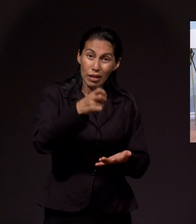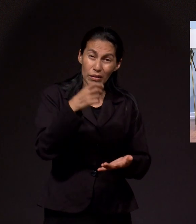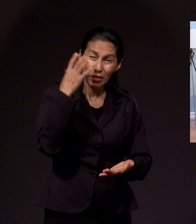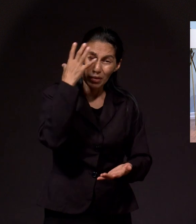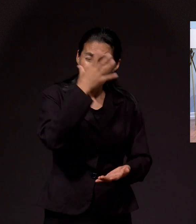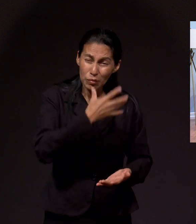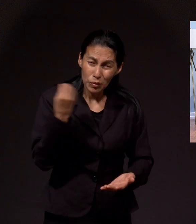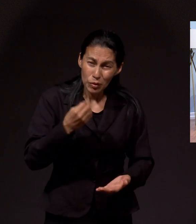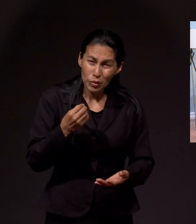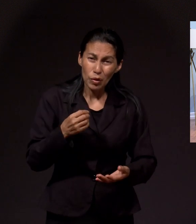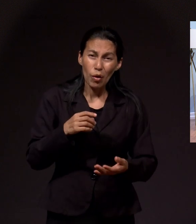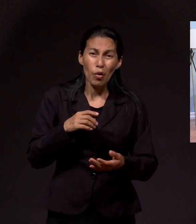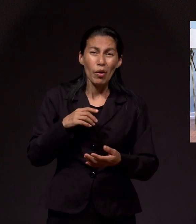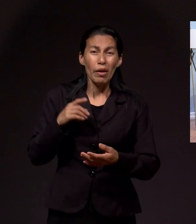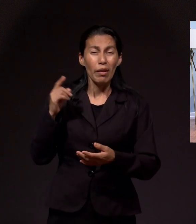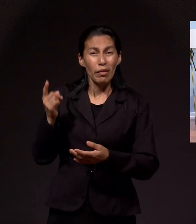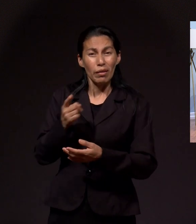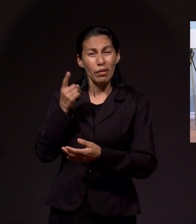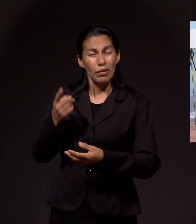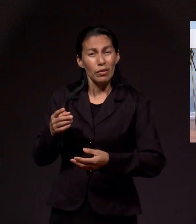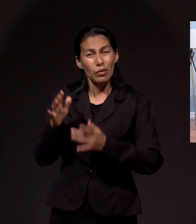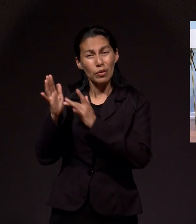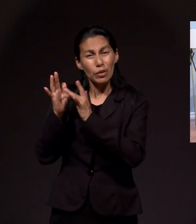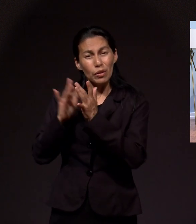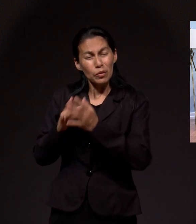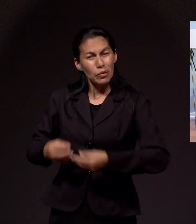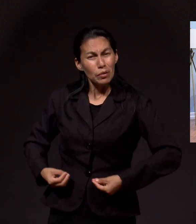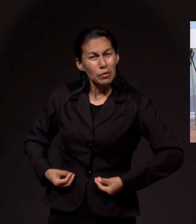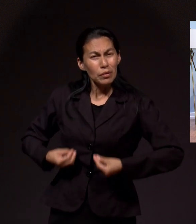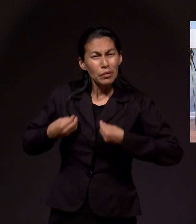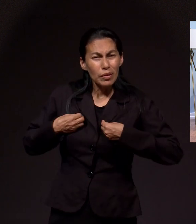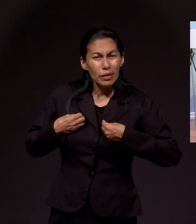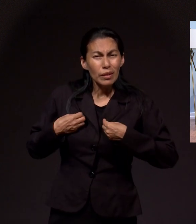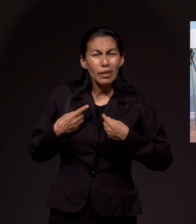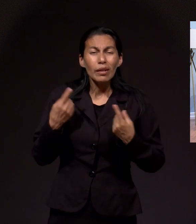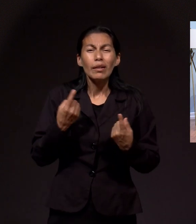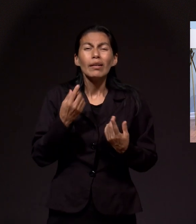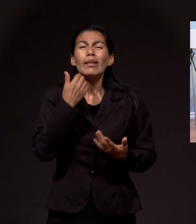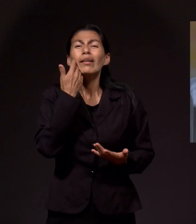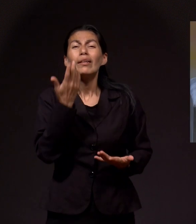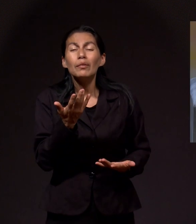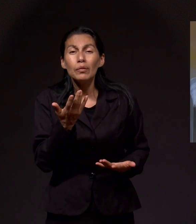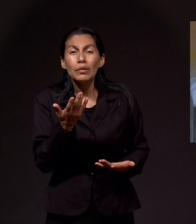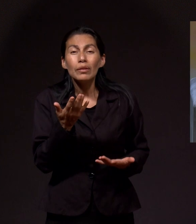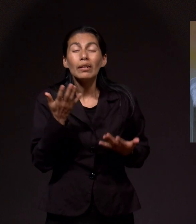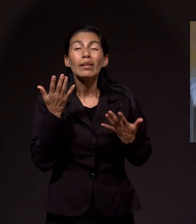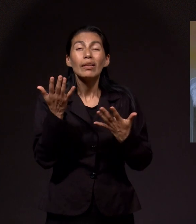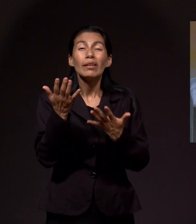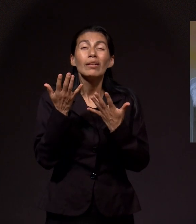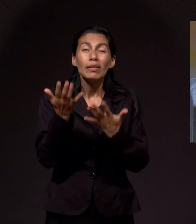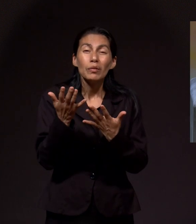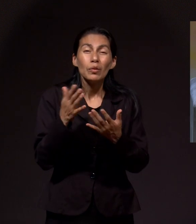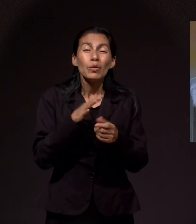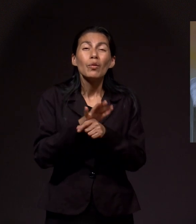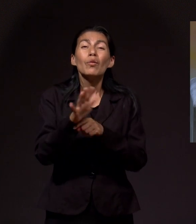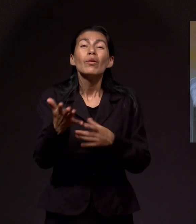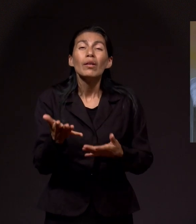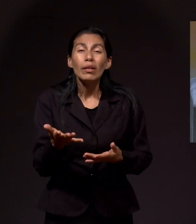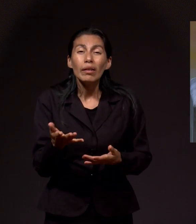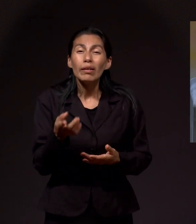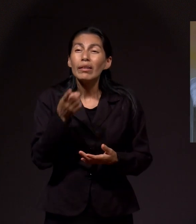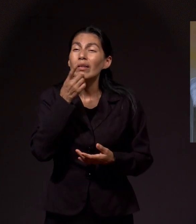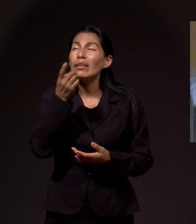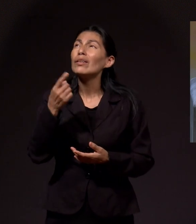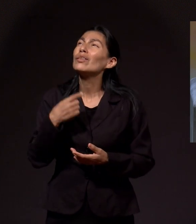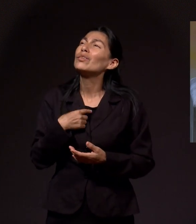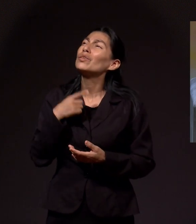precioso para vivir con Jesús. Qué más queremos, qué más anhelamos para ir a Él en este momento